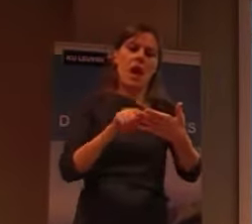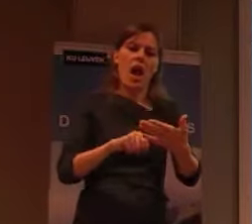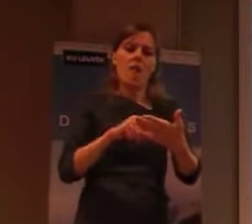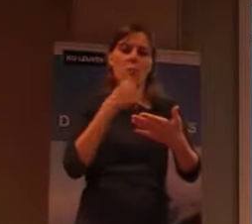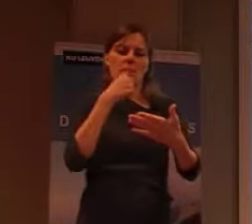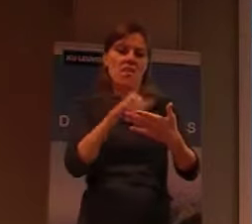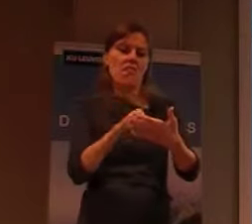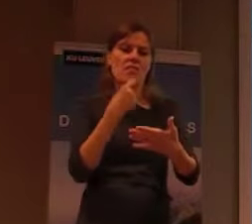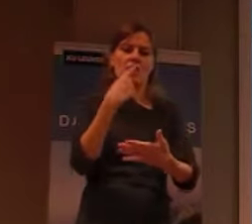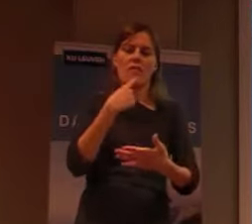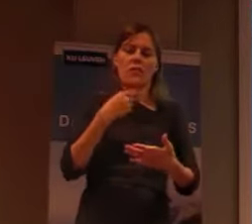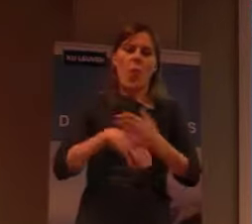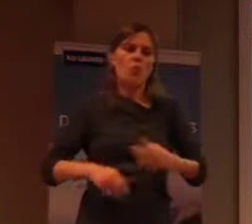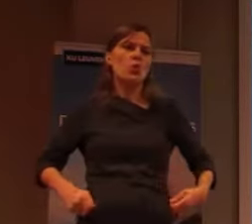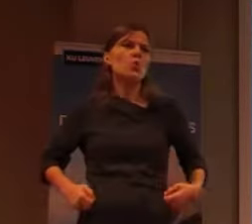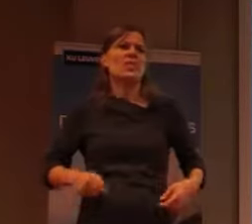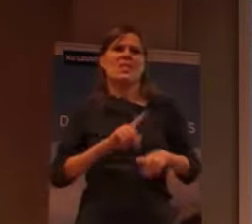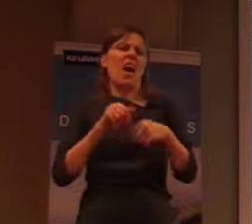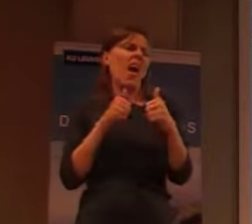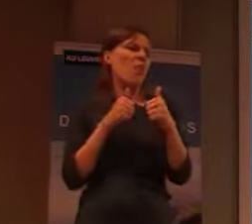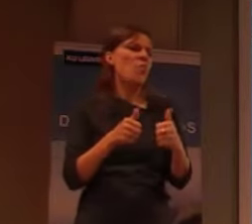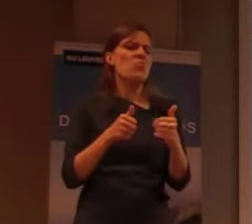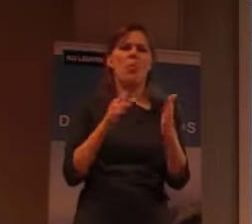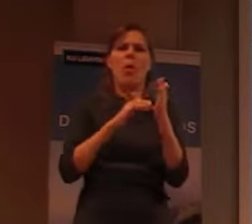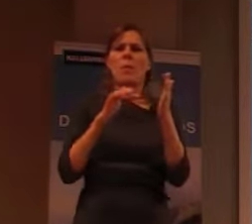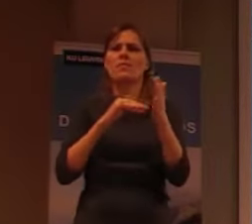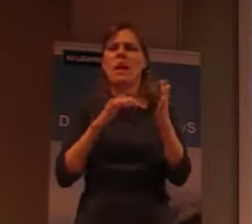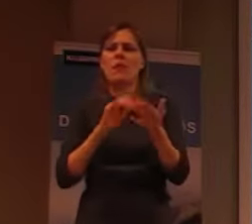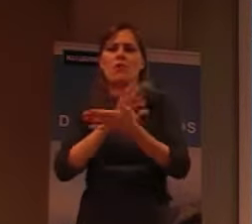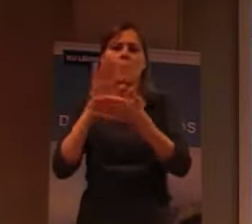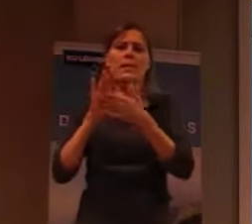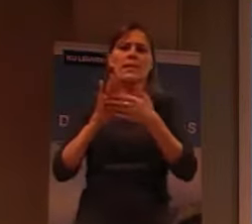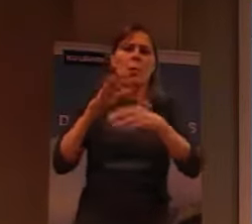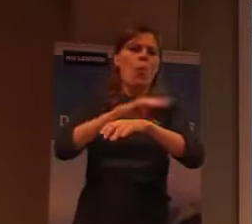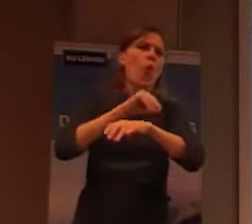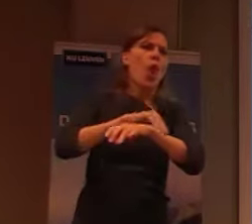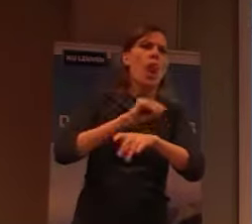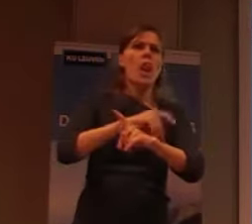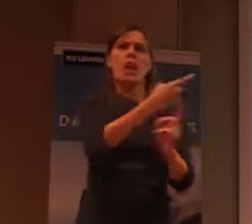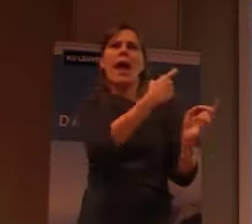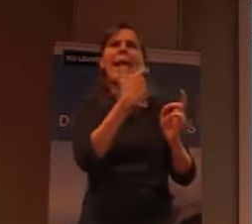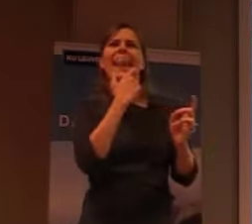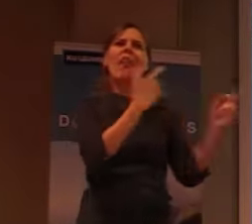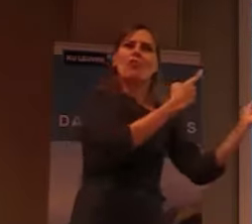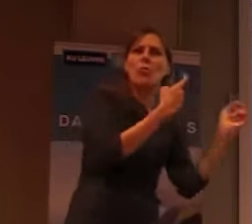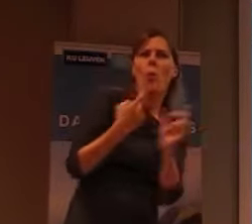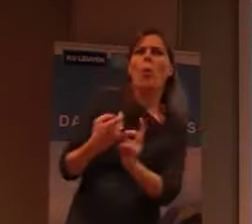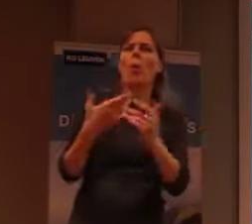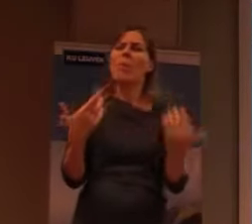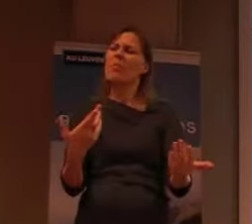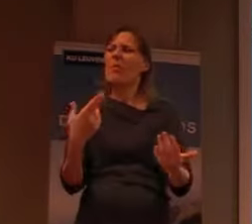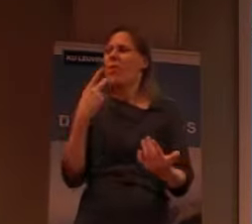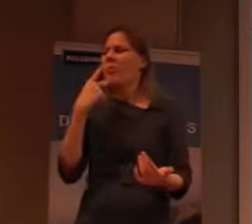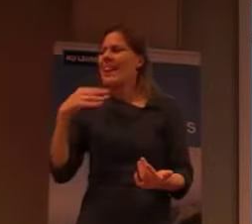ze kregen, dat dat eigenlijk niet geschikt was. Omdat het woonondergoed was dat van Engeland kwam. En ze vroegen